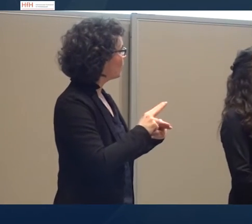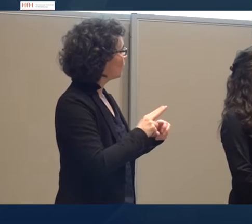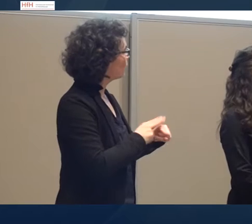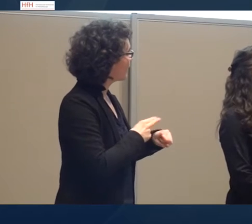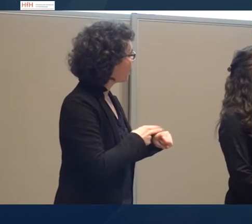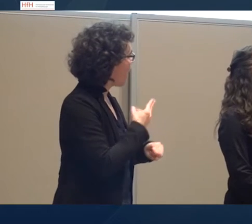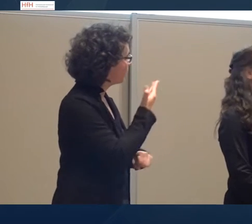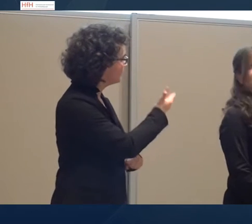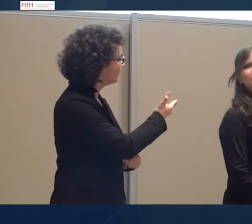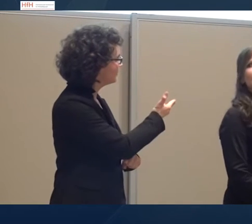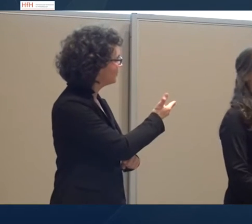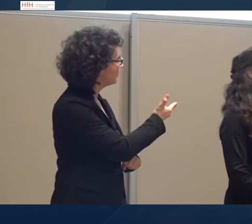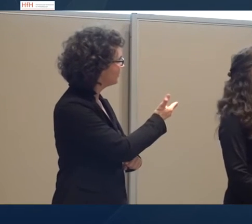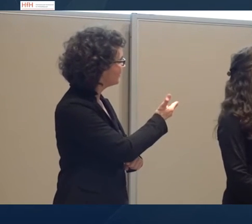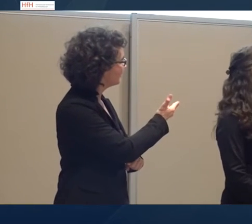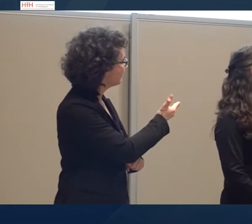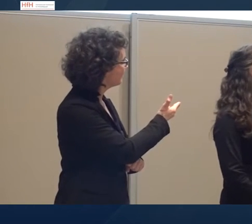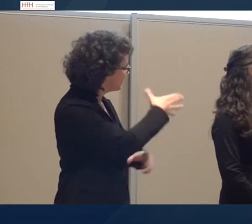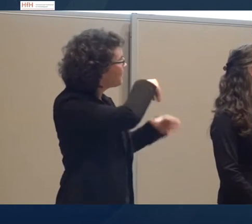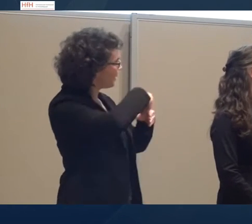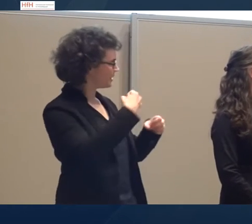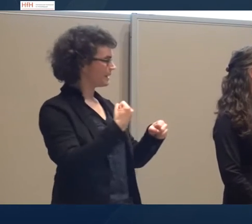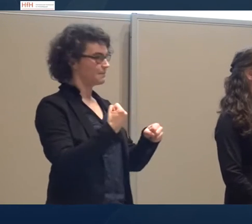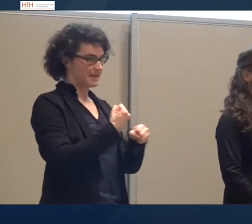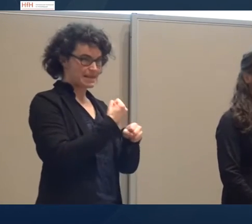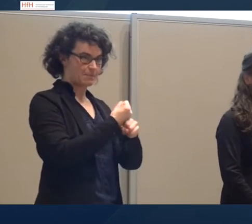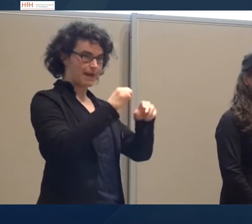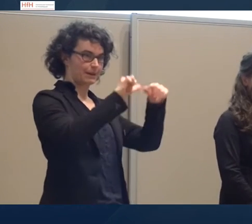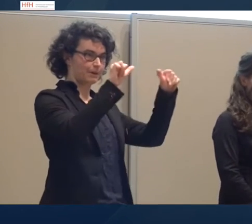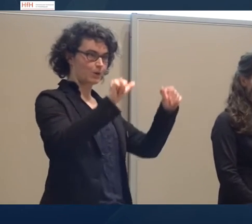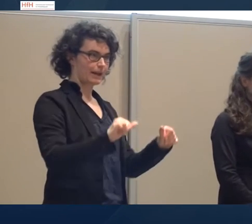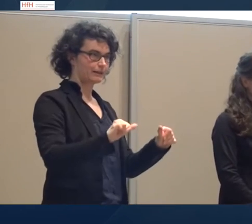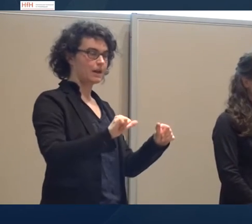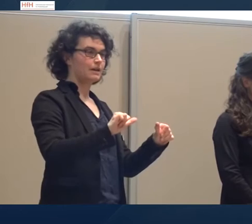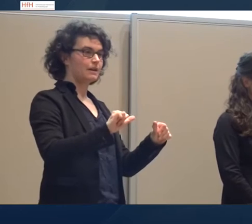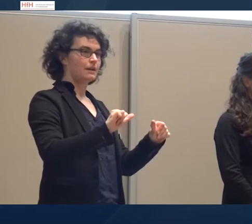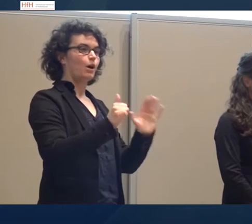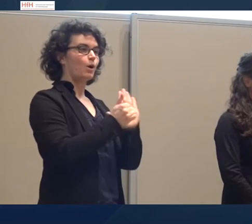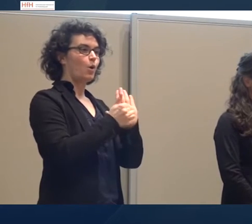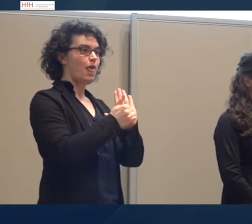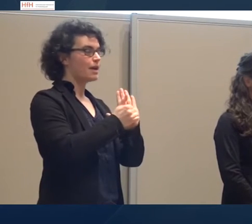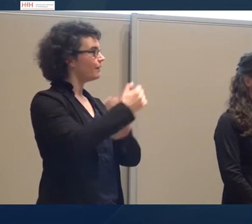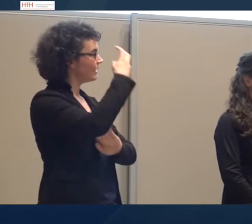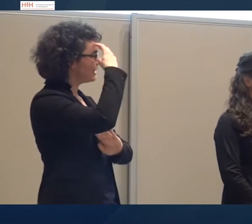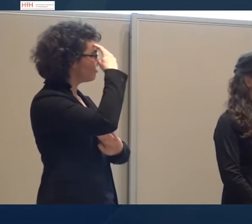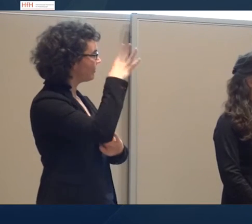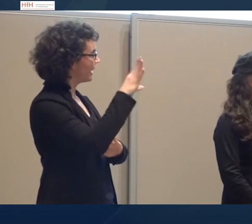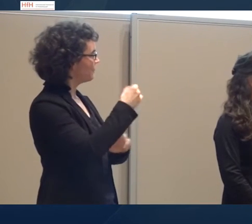Ulrika schafft bei uns am Projekt mit als wissenschaftliche Mitarbeiterin. Sie ist